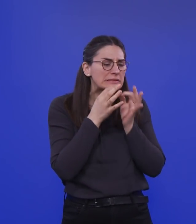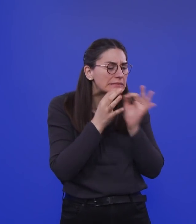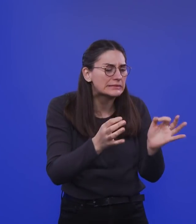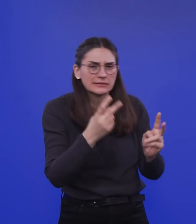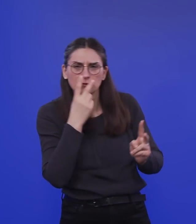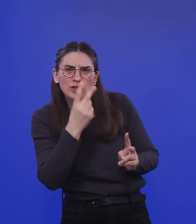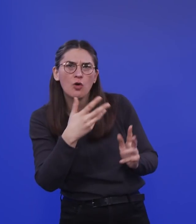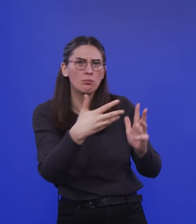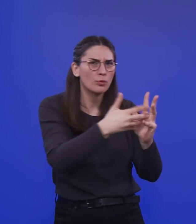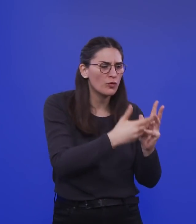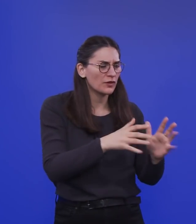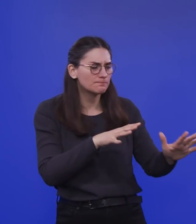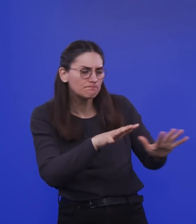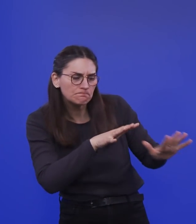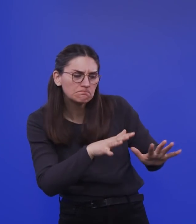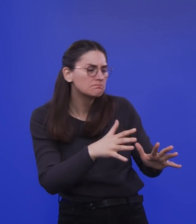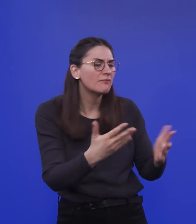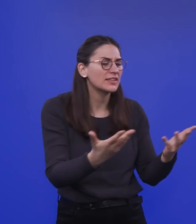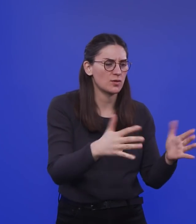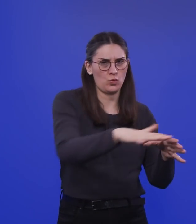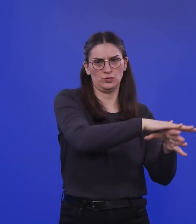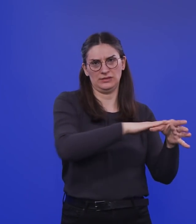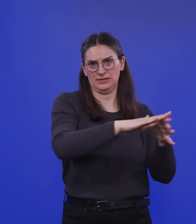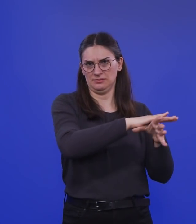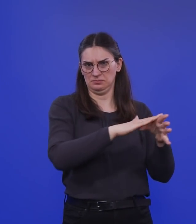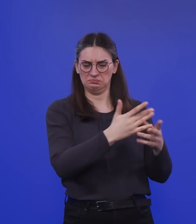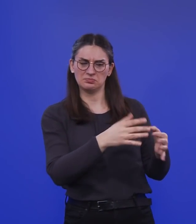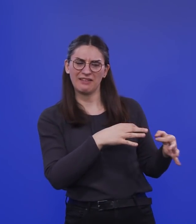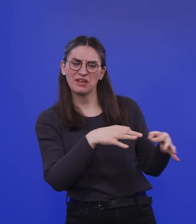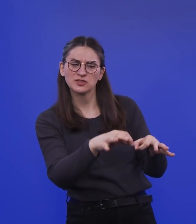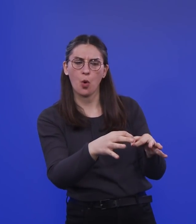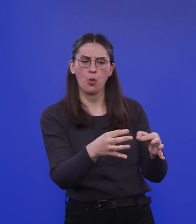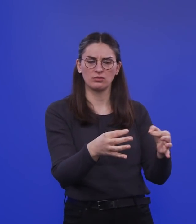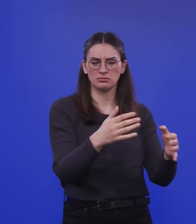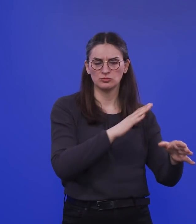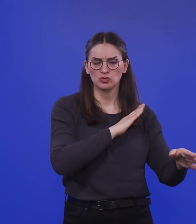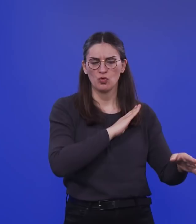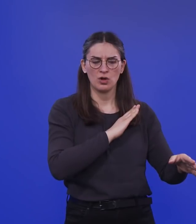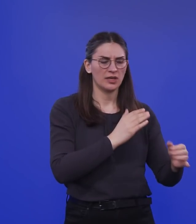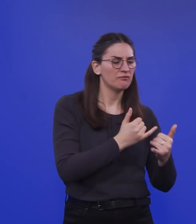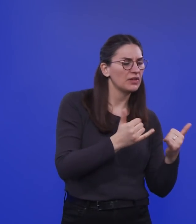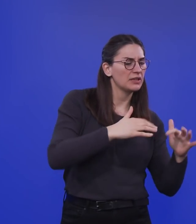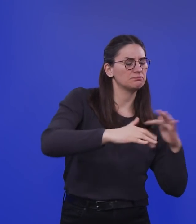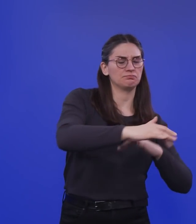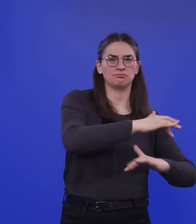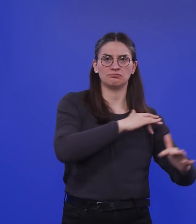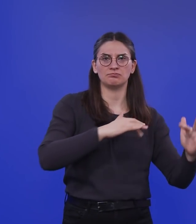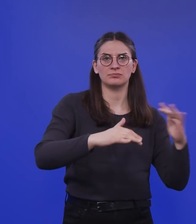was es jetzt damit auf sich hat mit der Infektionstätigkeit in den Schulen. Und wir